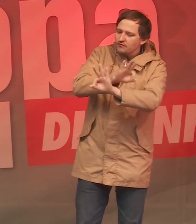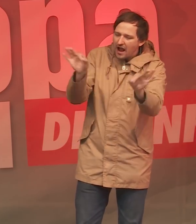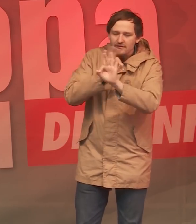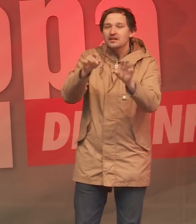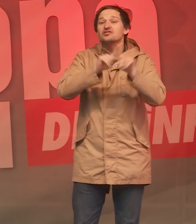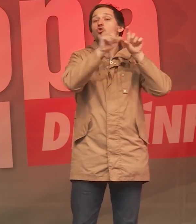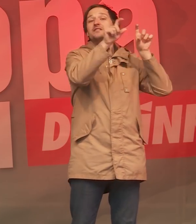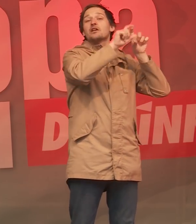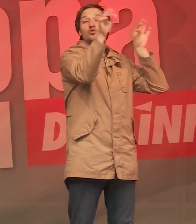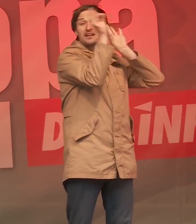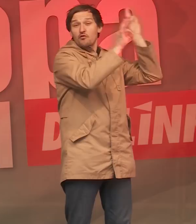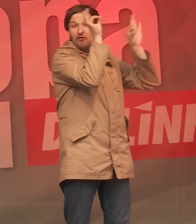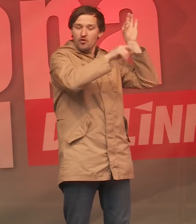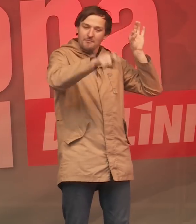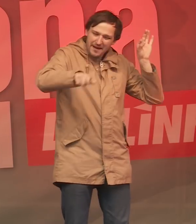Freiheiten der Konzerne.